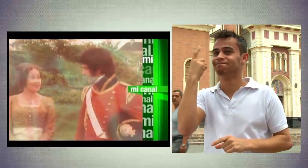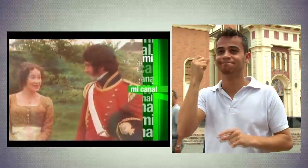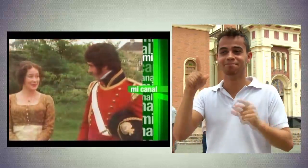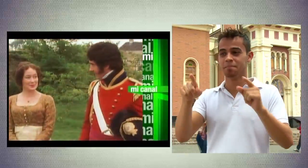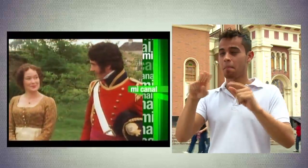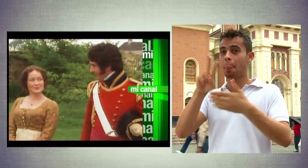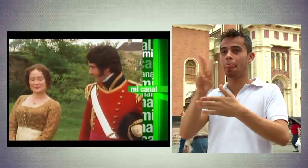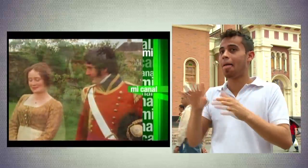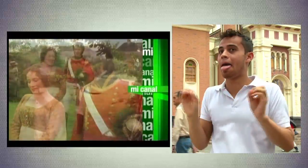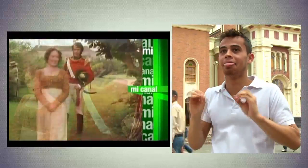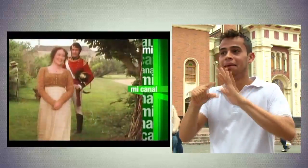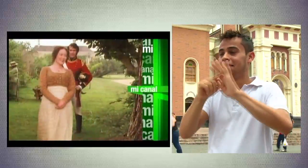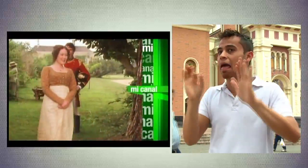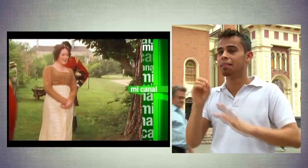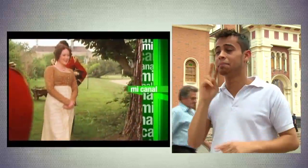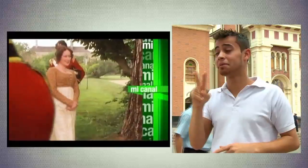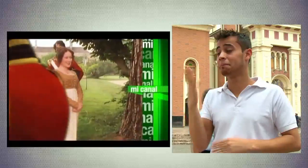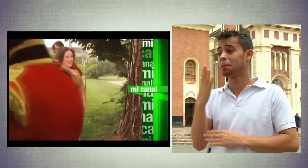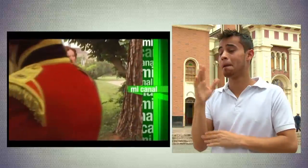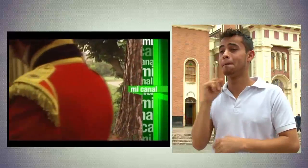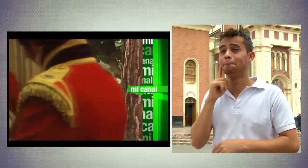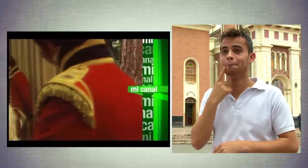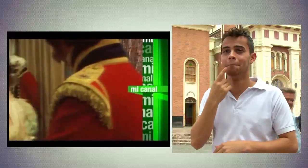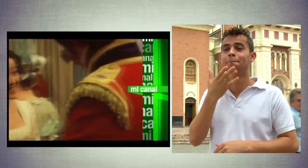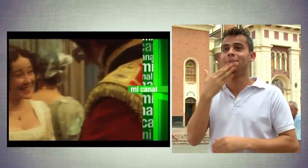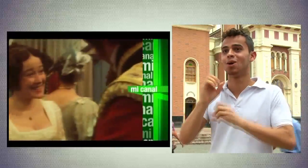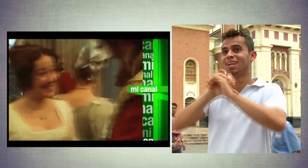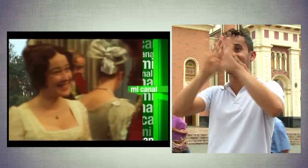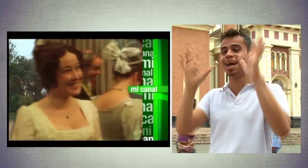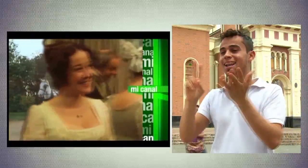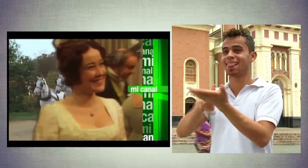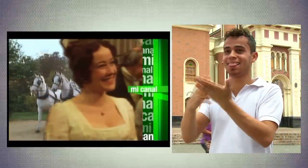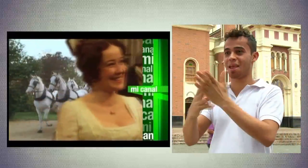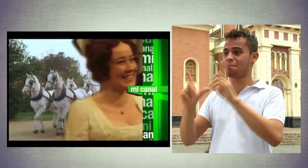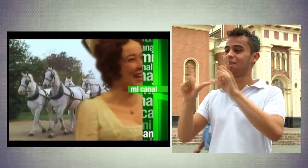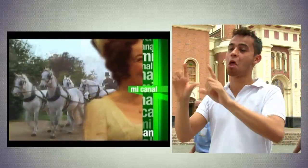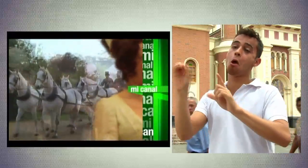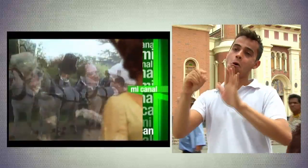es muy complicado cuando vemos una película y no podemos entender. Si hay un intérprete allí, excelente.